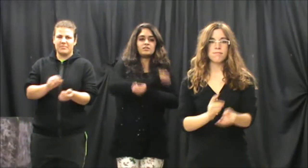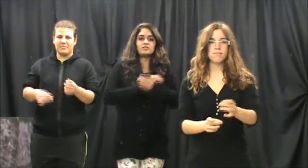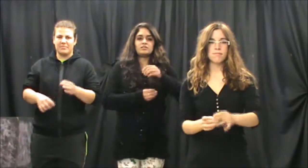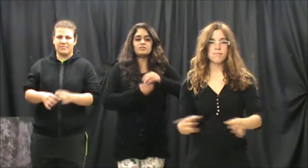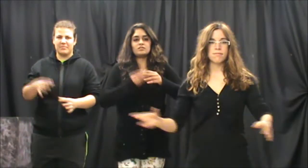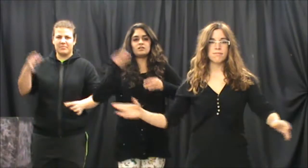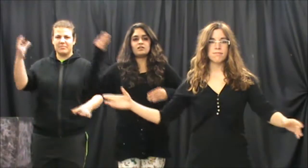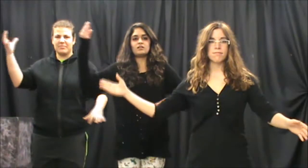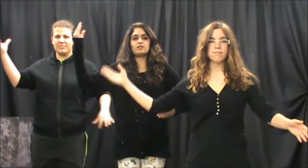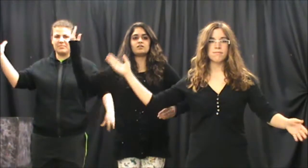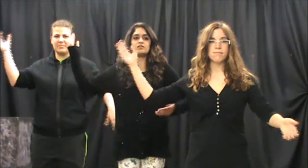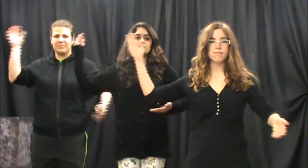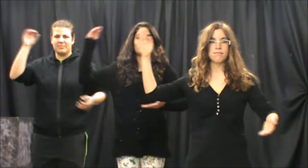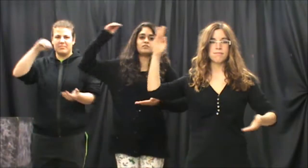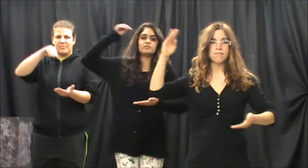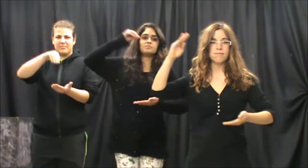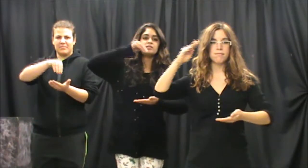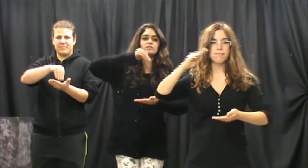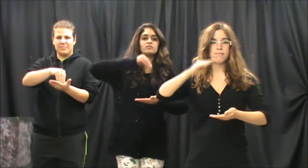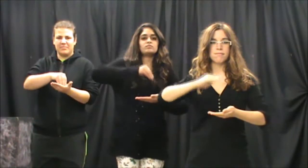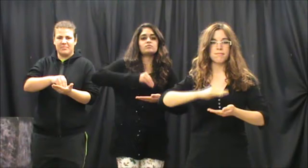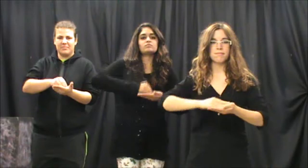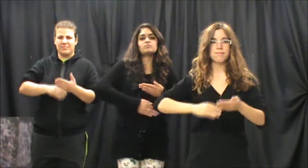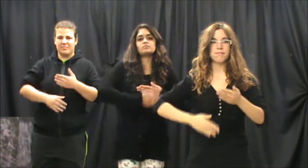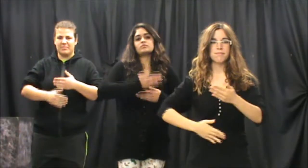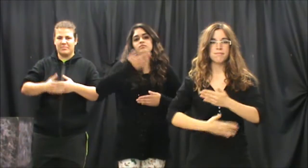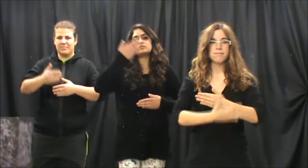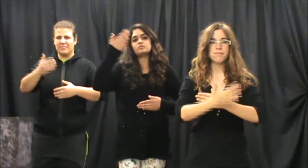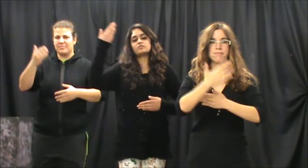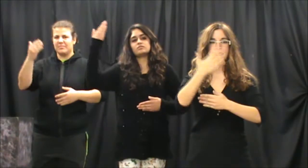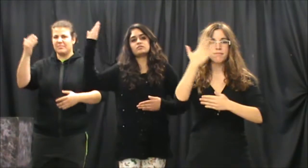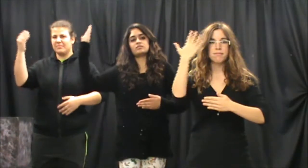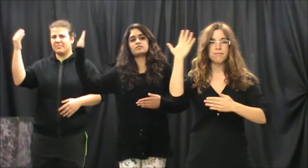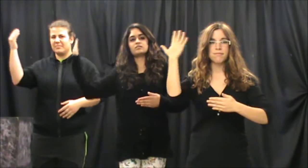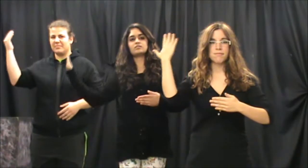Esperança, tornarem a començar.